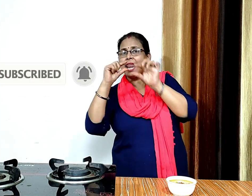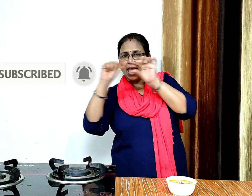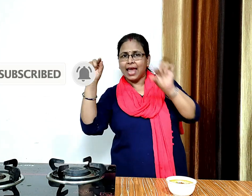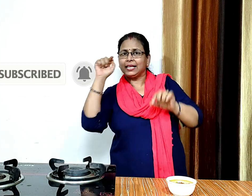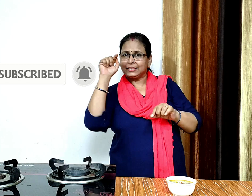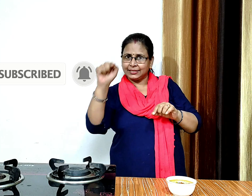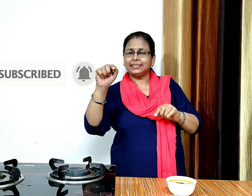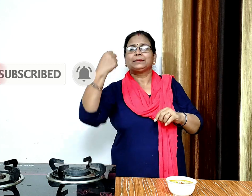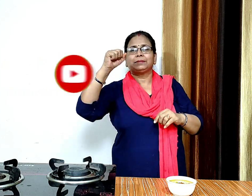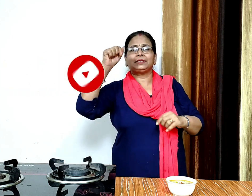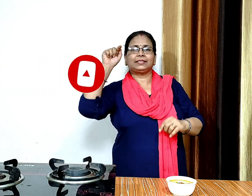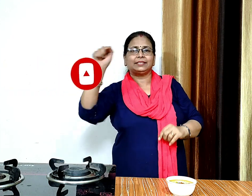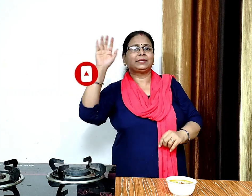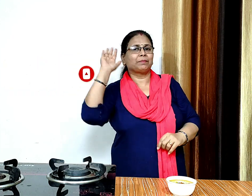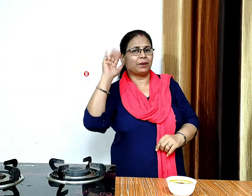भूले मिलते हैं नेक्स वीडियो में